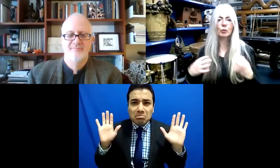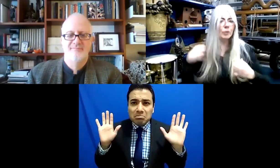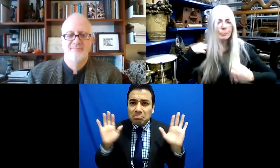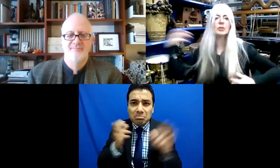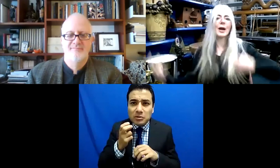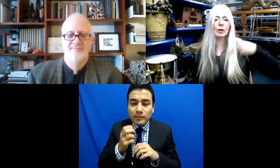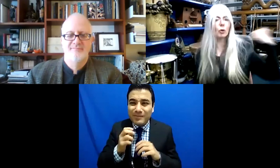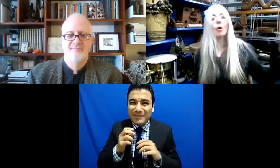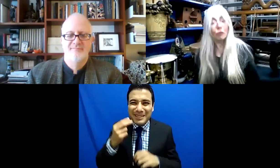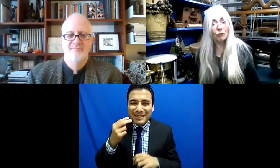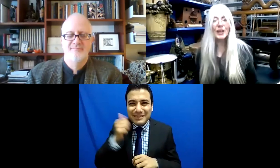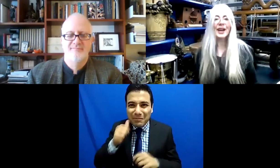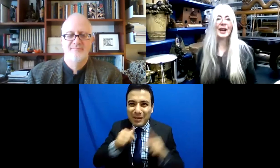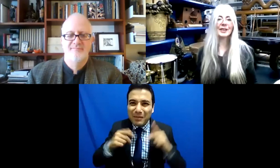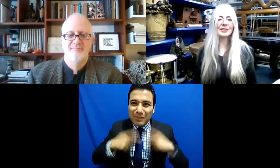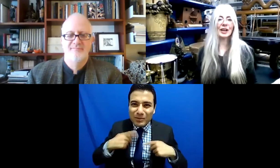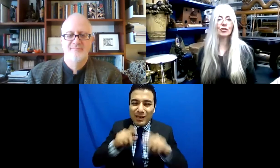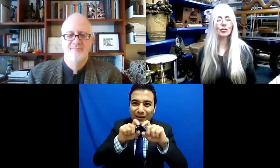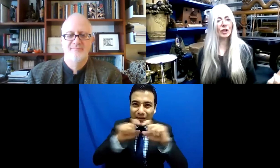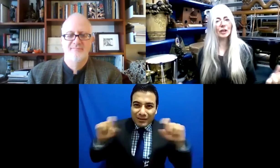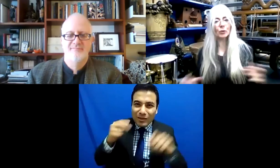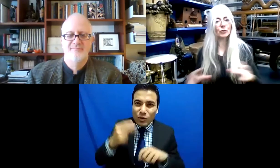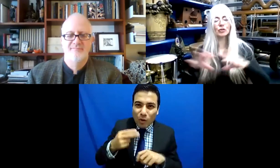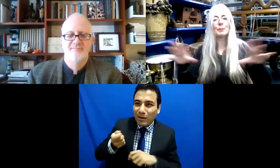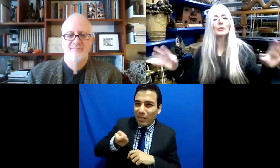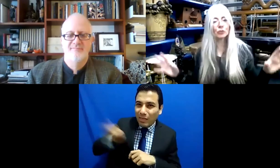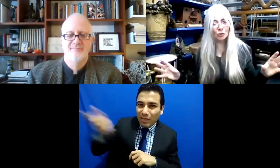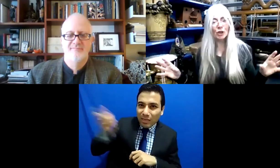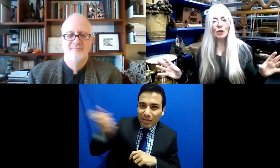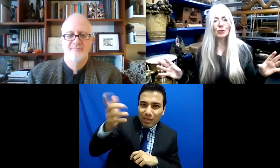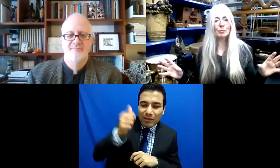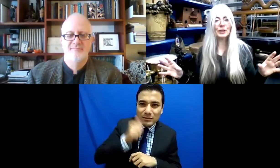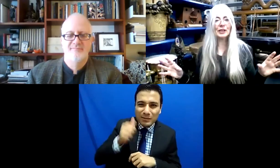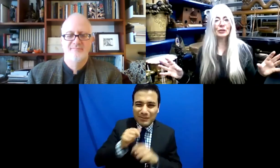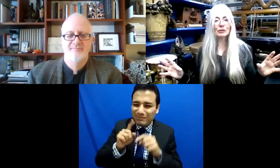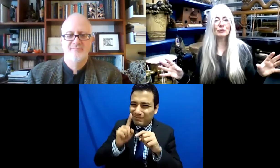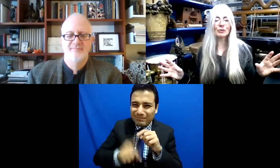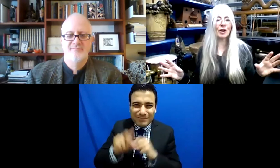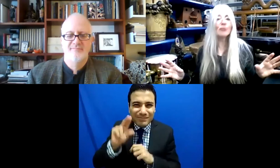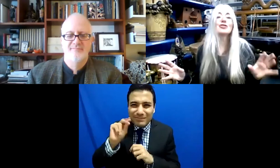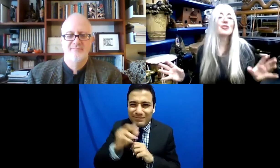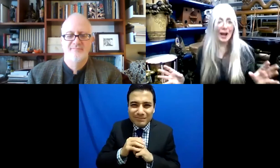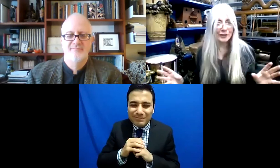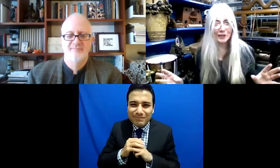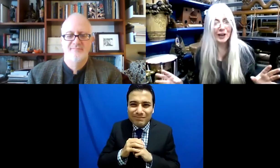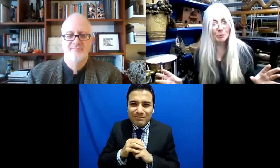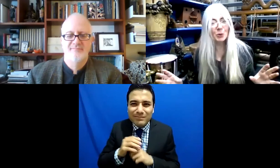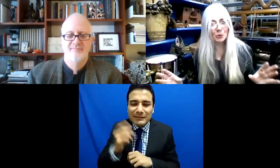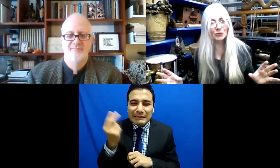etiquetas y nos da la oportunidad de arrancarnos las etiquetas y nos permite el espacio para